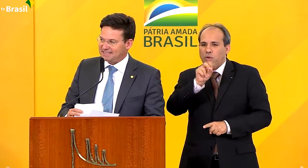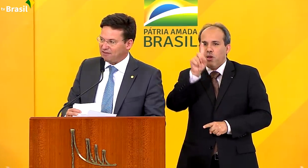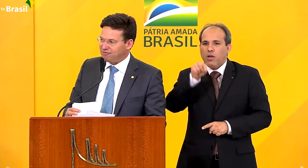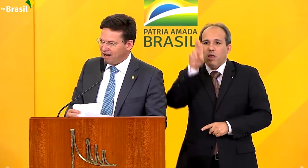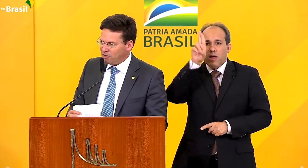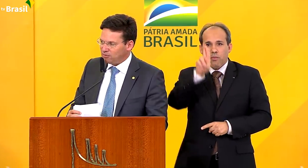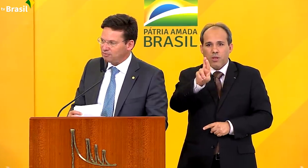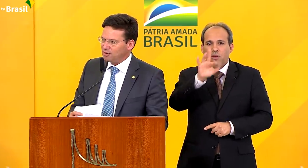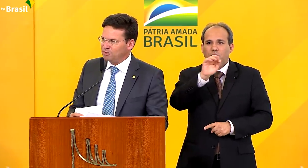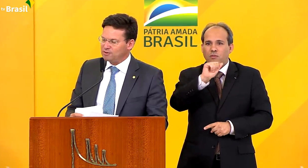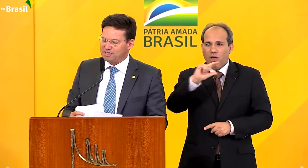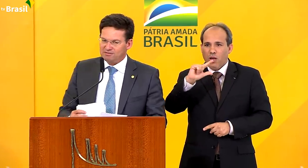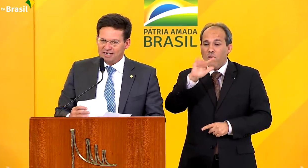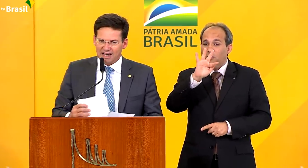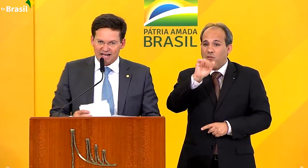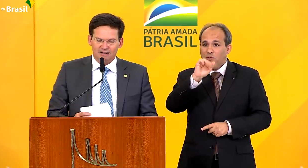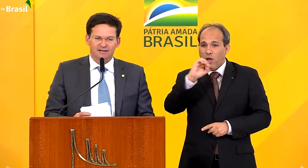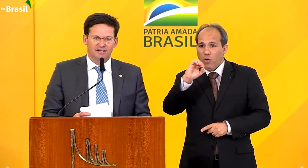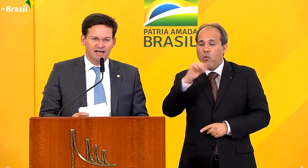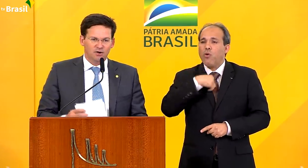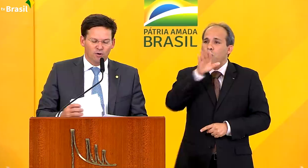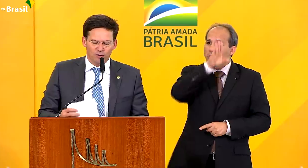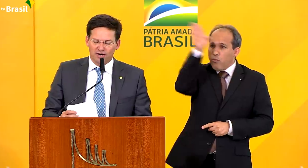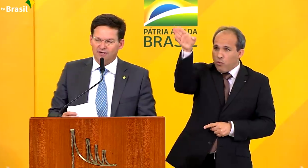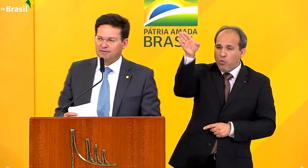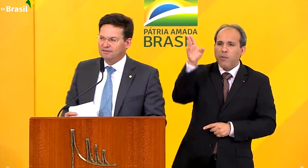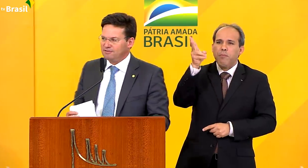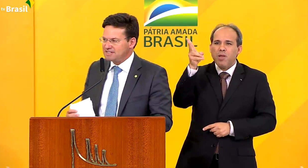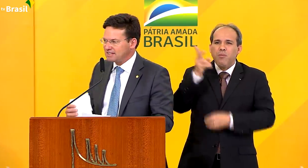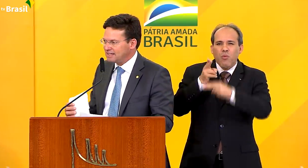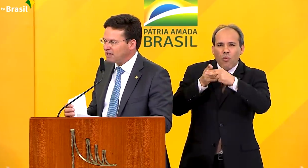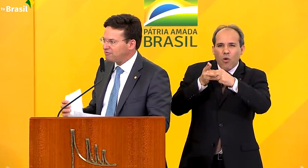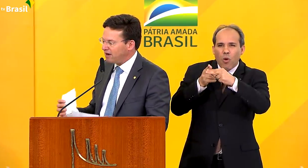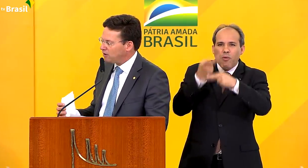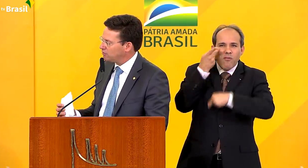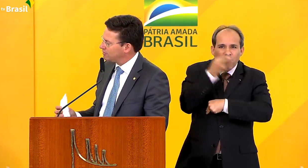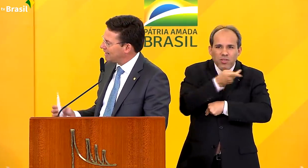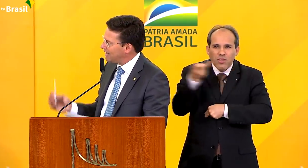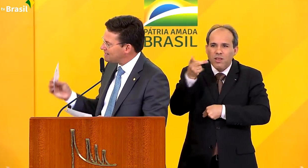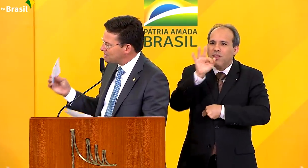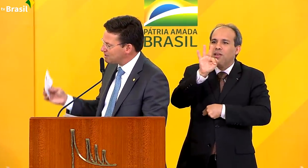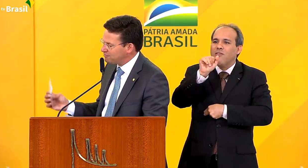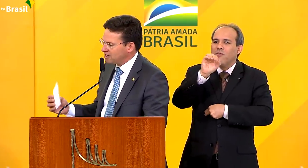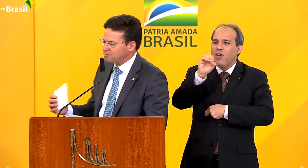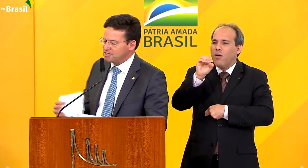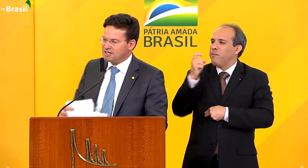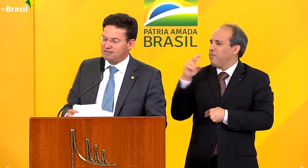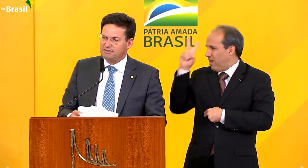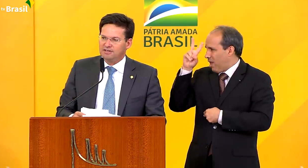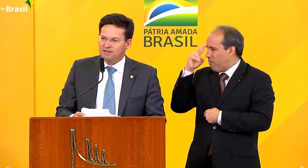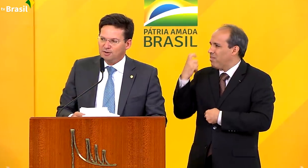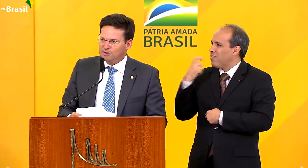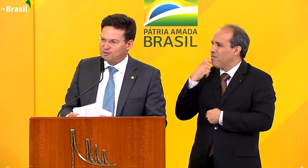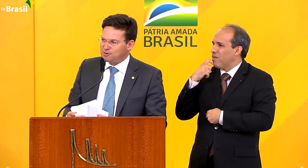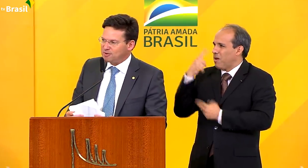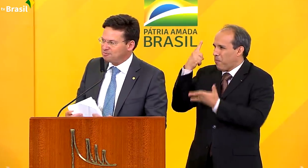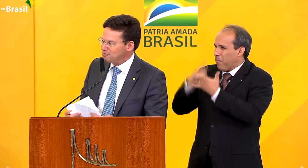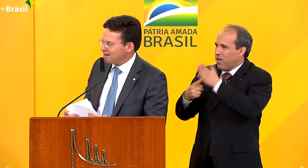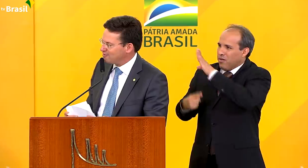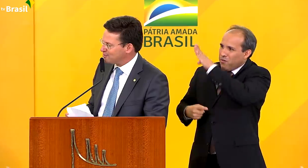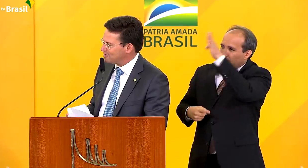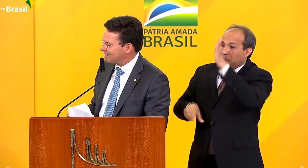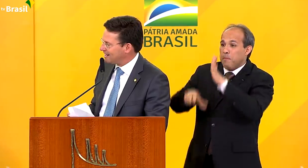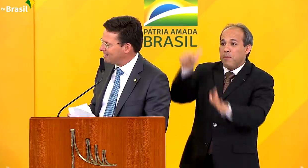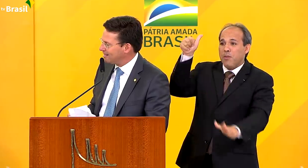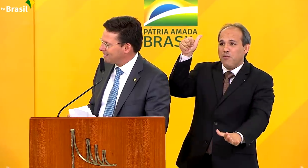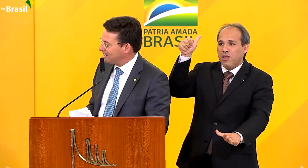representante da FAO, onde eu estive lá em Roma, visitando a FAO, naquela sexta-feira, presidente, onde o senhor pela